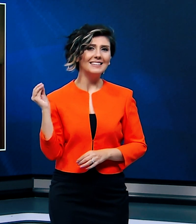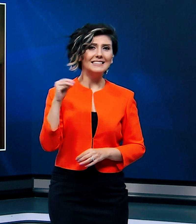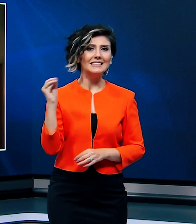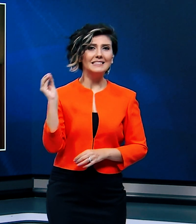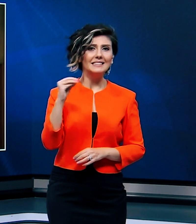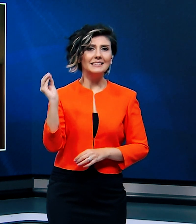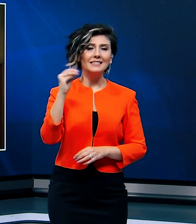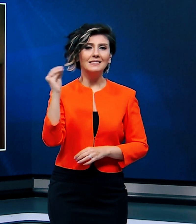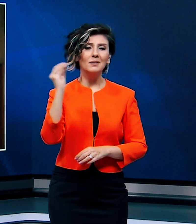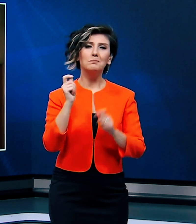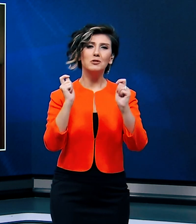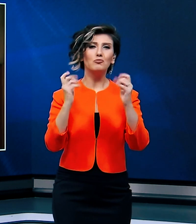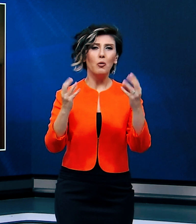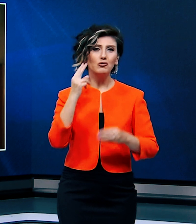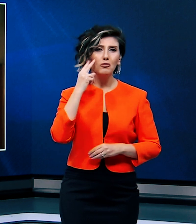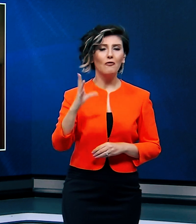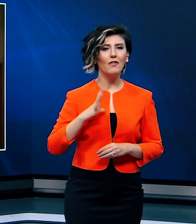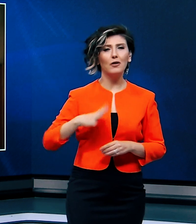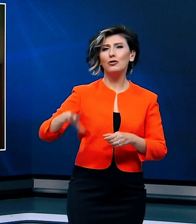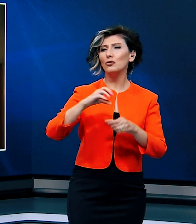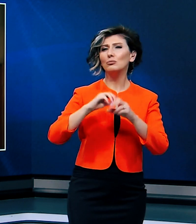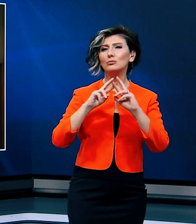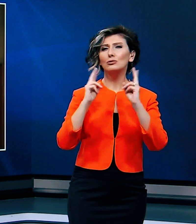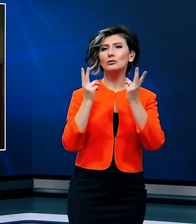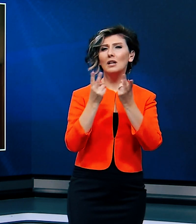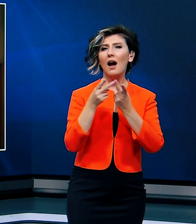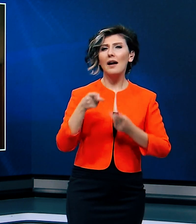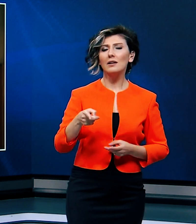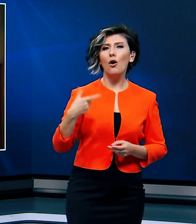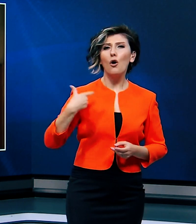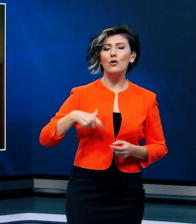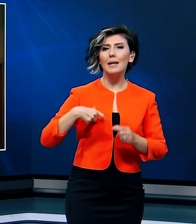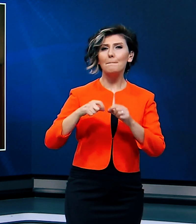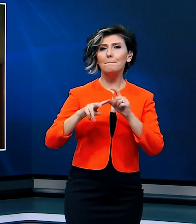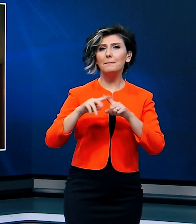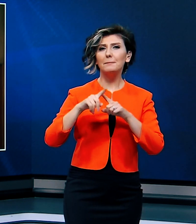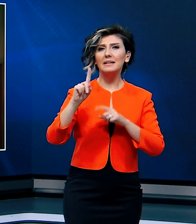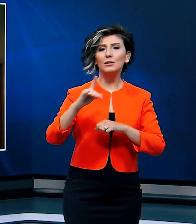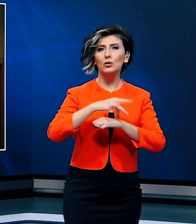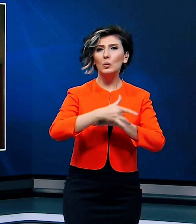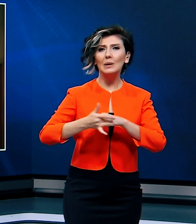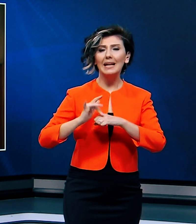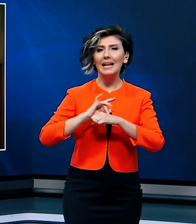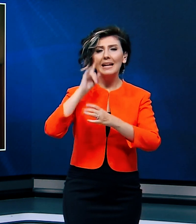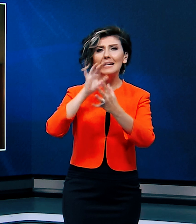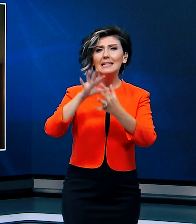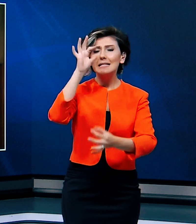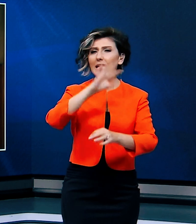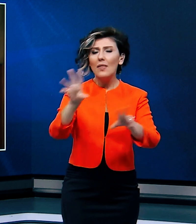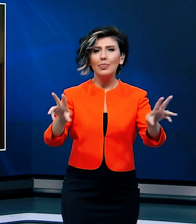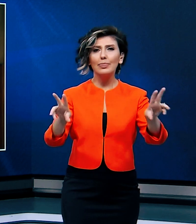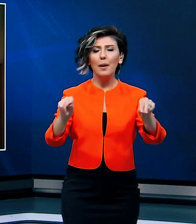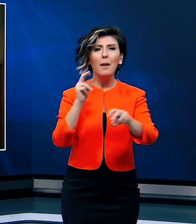eklenmesi kaçınılmazdır. Tüm dünyayı, özellikle de batı ülkelerini, insanlığın